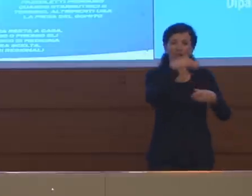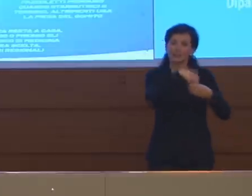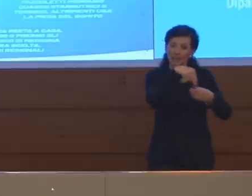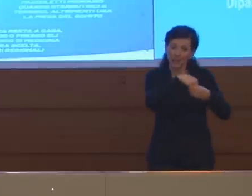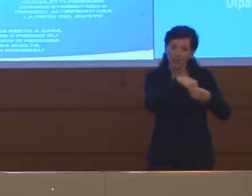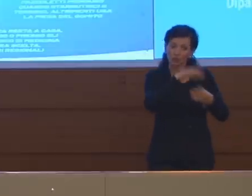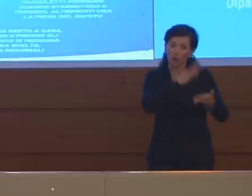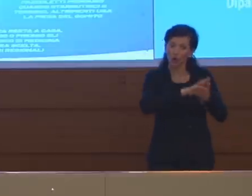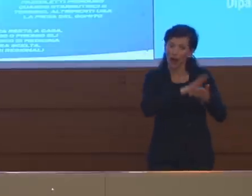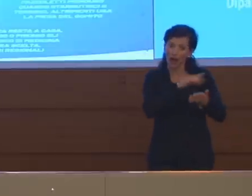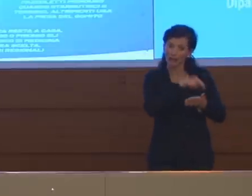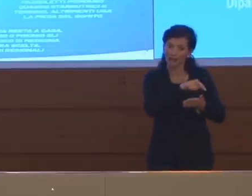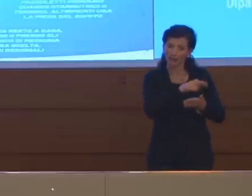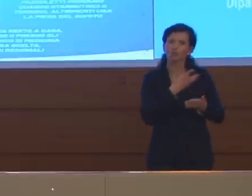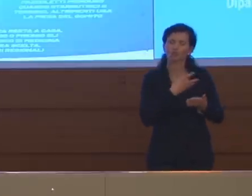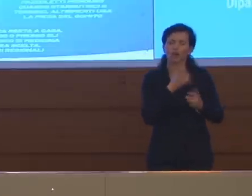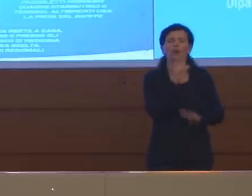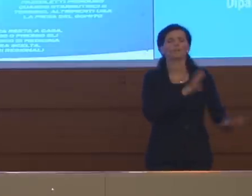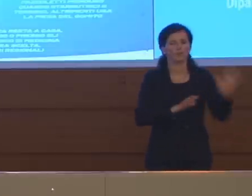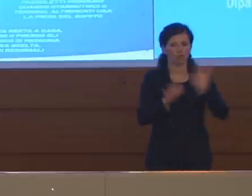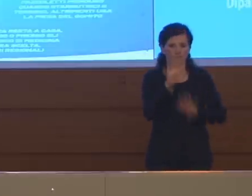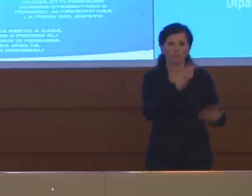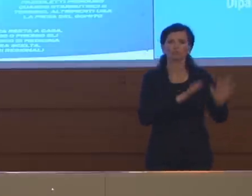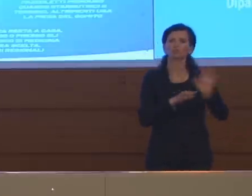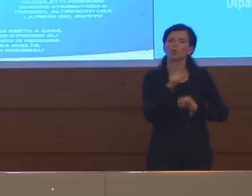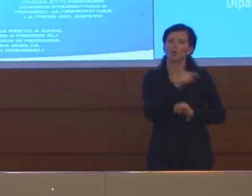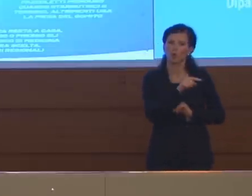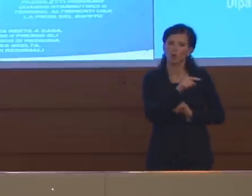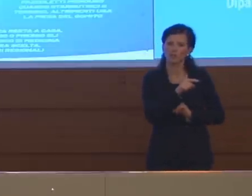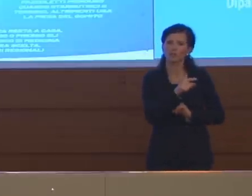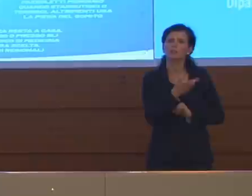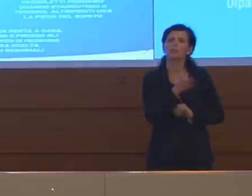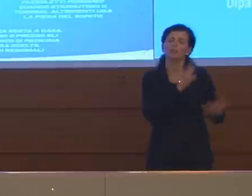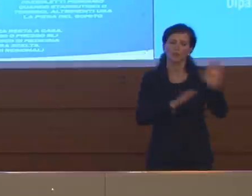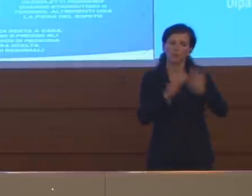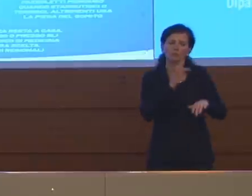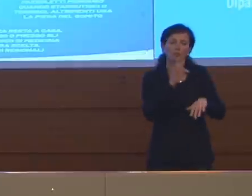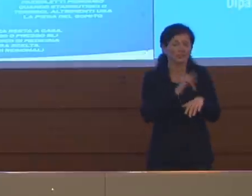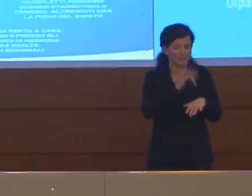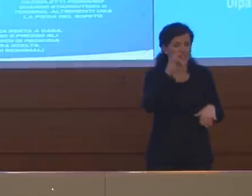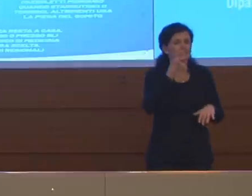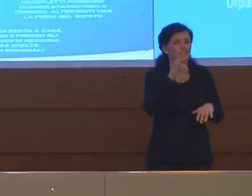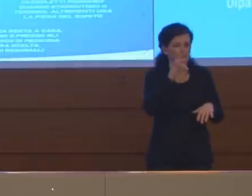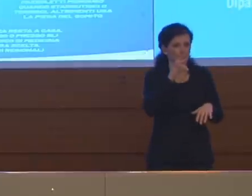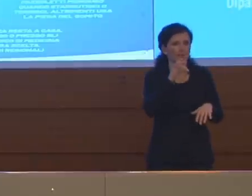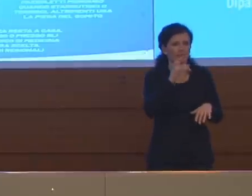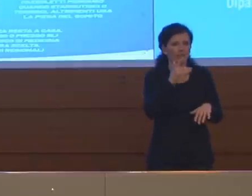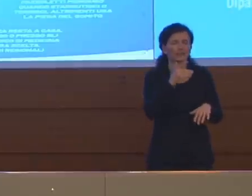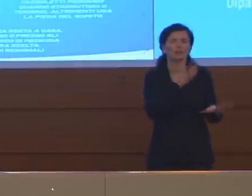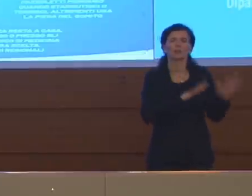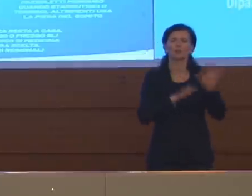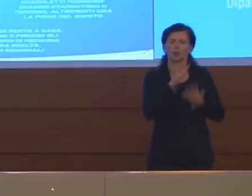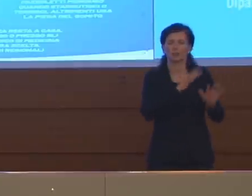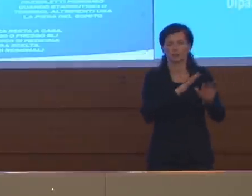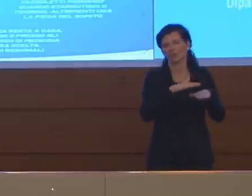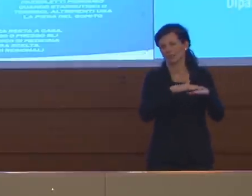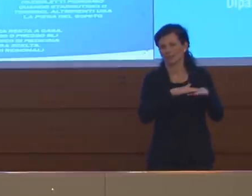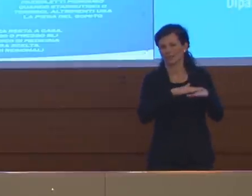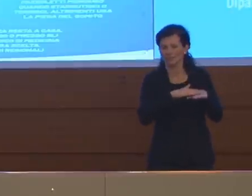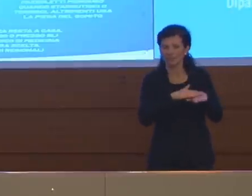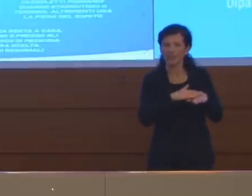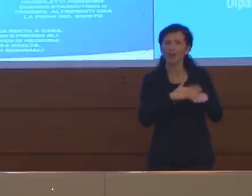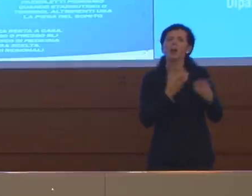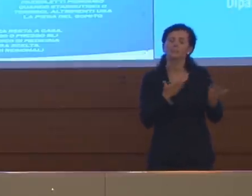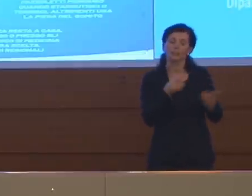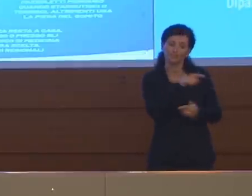come abbiamo detto, delle informazioni che sono informazioni sensibili, delicate, per cui a livello normativo